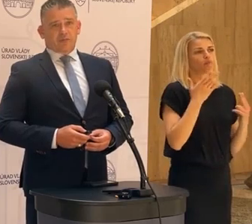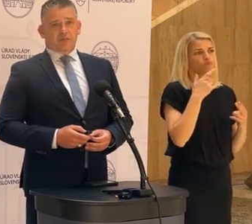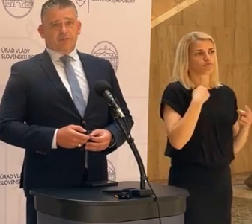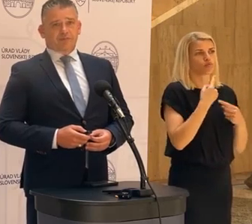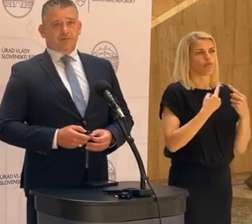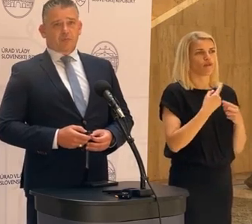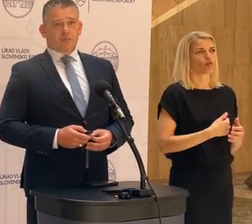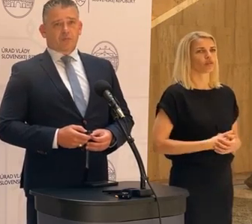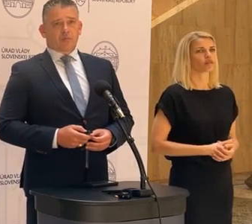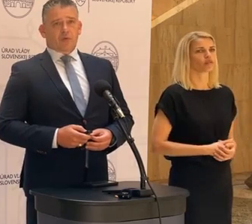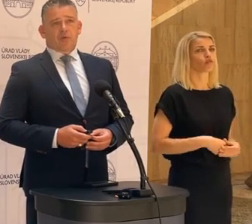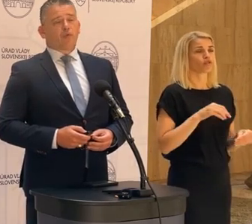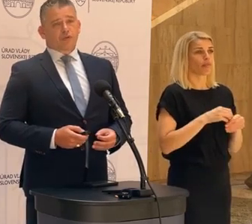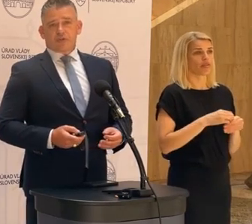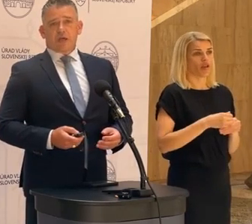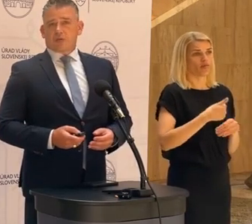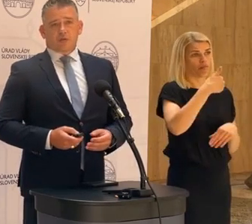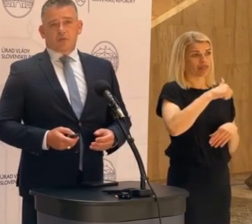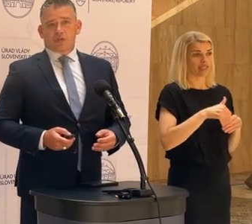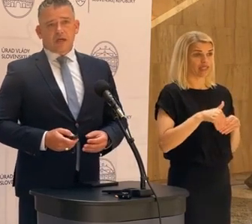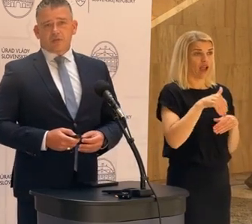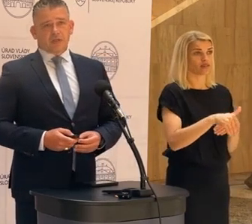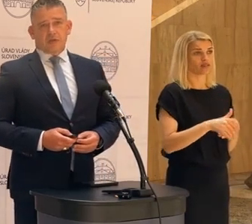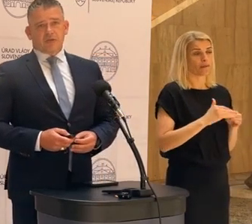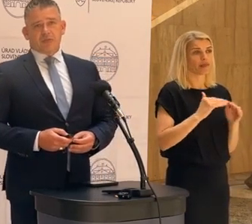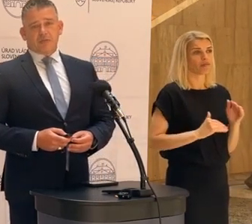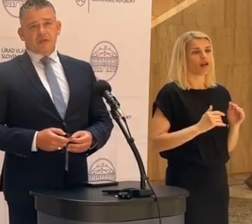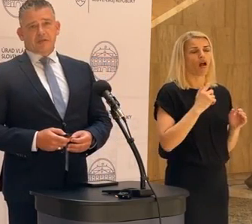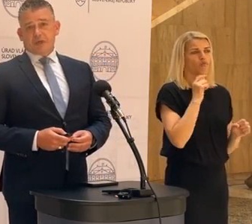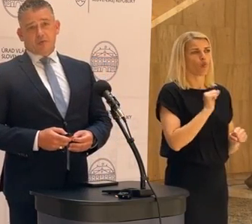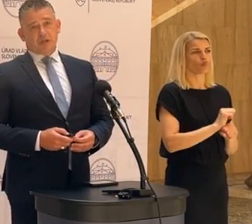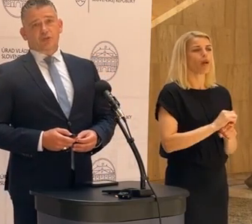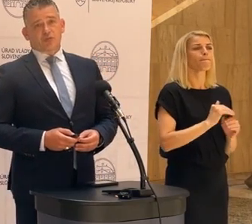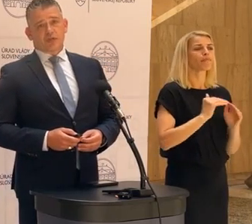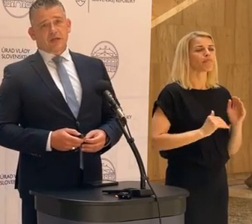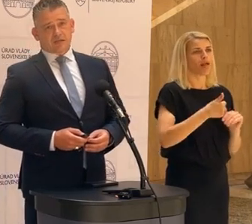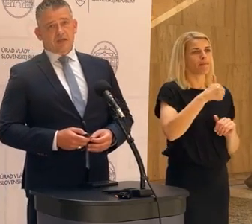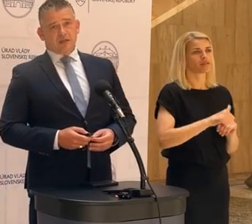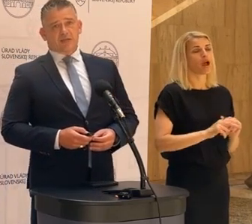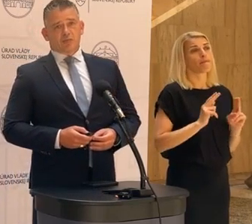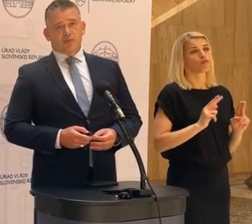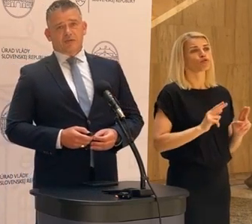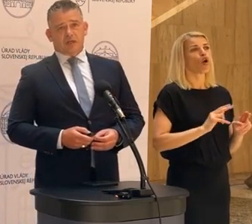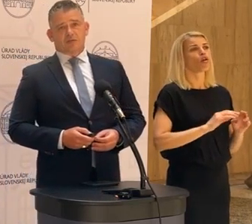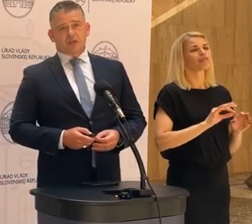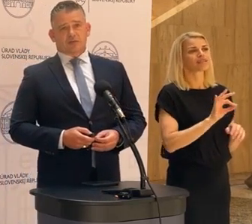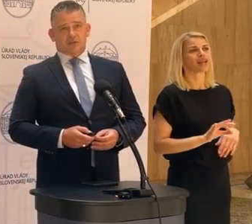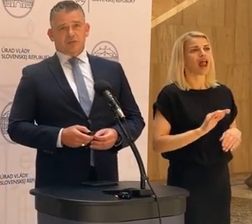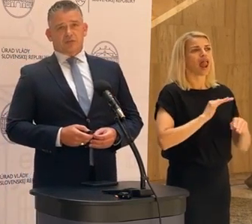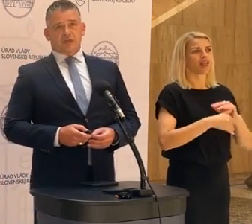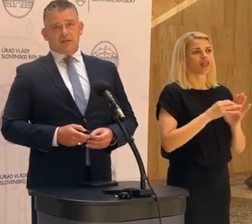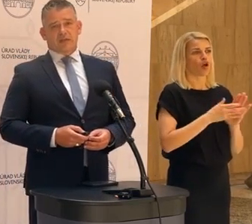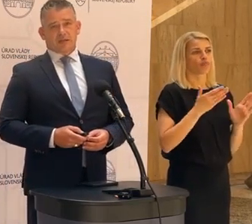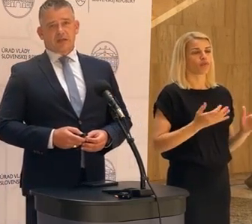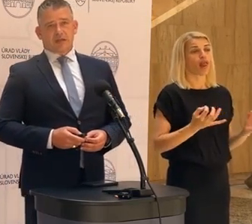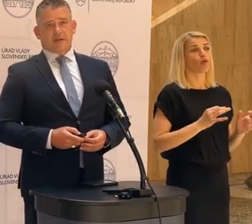tom hovoriť. Čiže minimálne o jeden mesiac, alebo ako? Určite áno, minimálne o jeden mesiac. Predpokladám, že to bude aj na celé letné obdobie vzhľadom na to, že